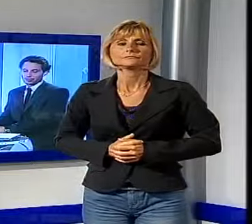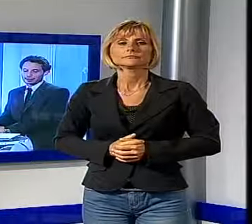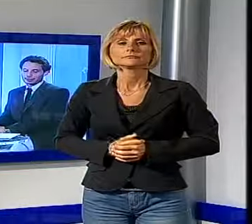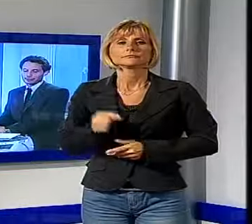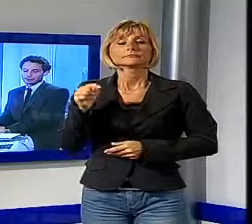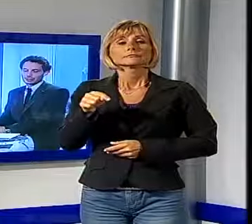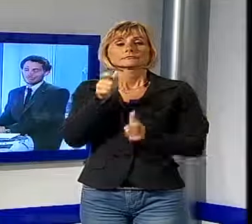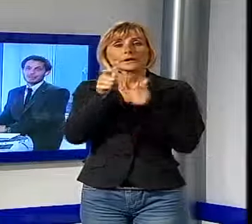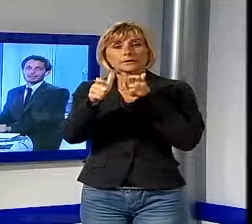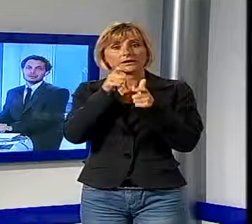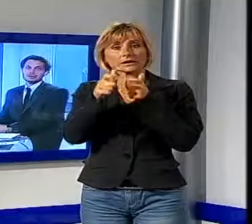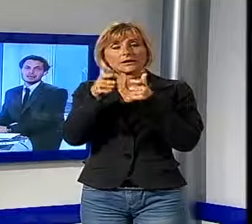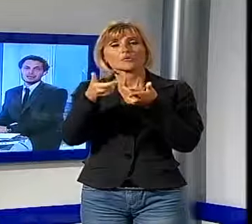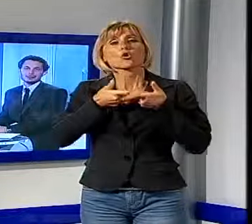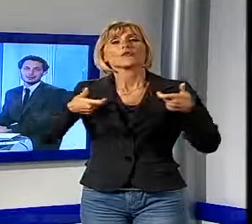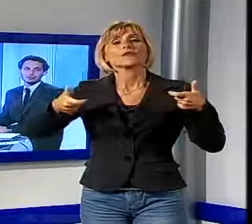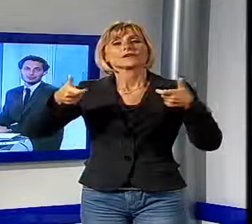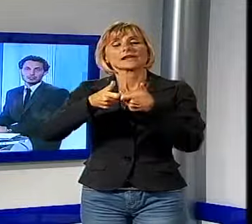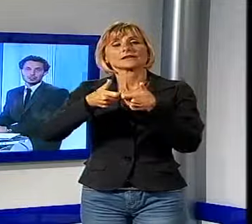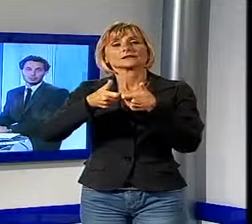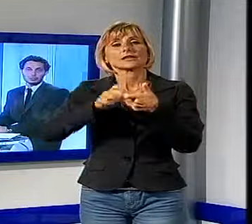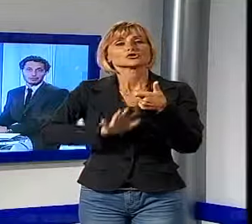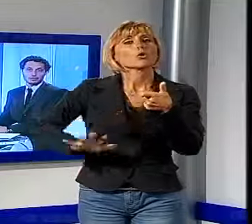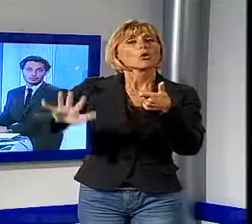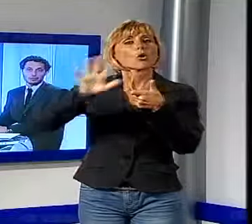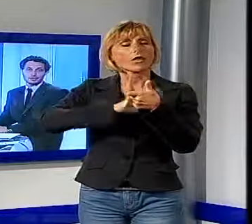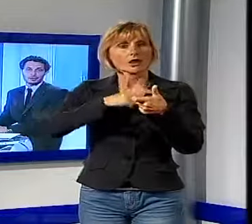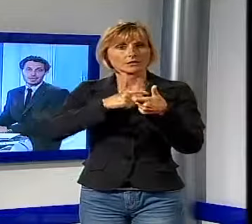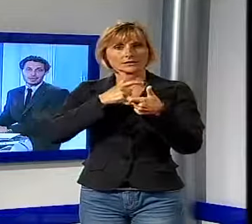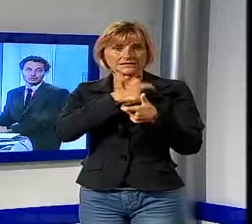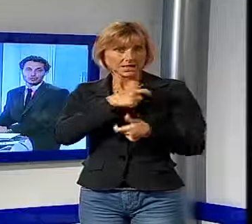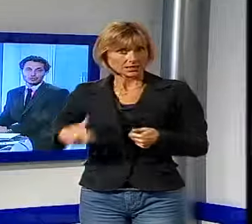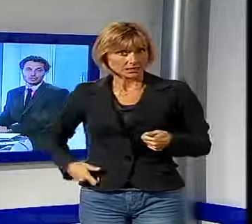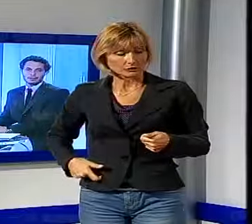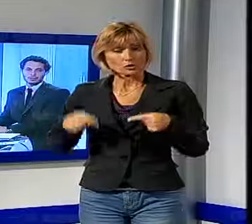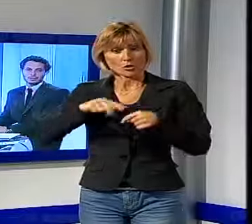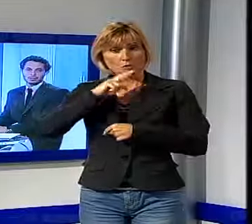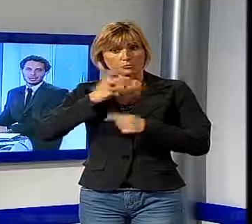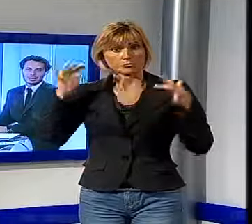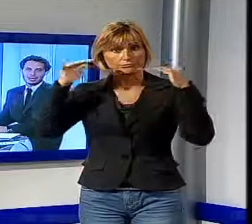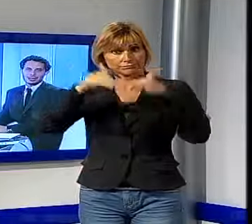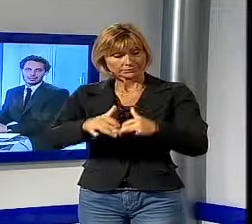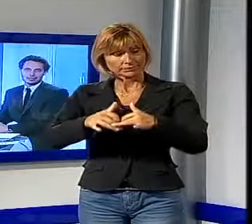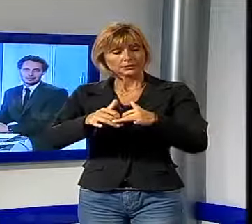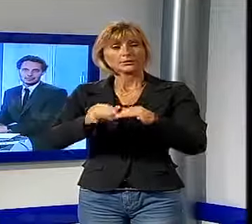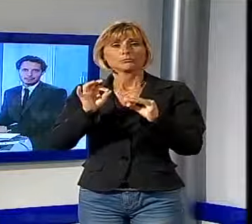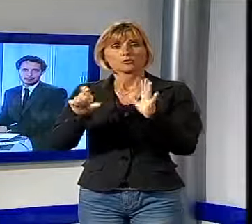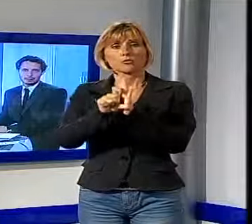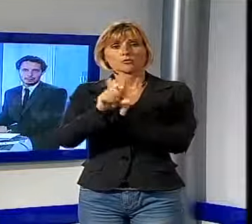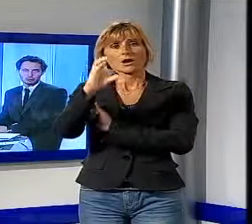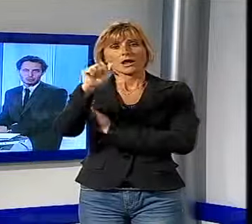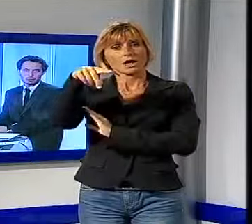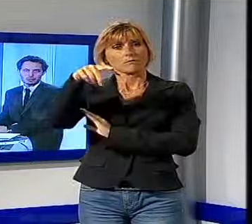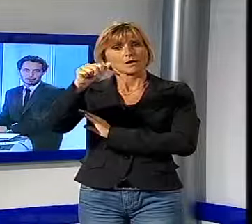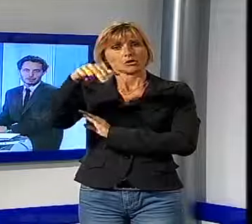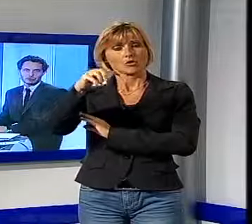parliamo della conferenza zonale dei sindaci che questo pomeriggio si è riunita a Capannori all'ordine